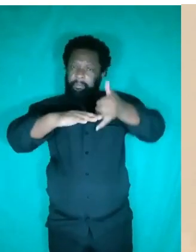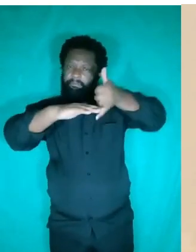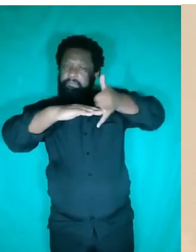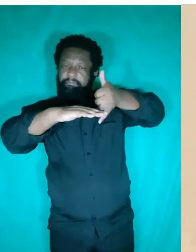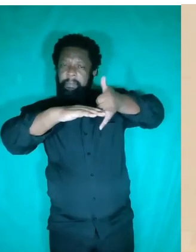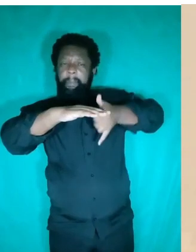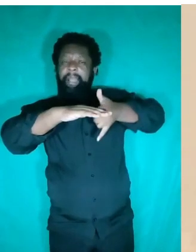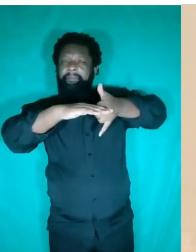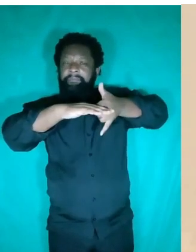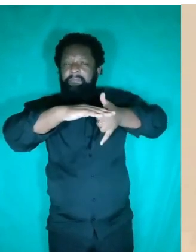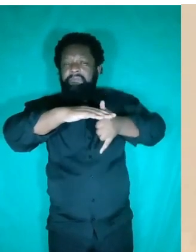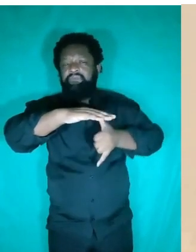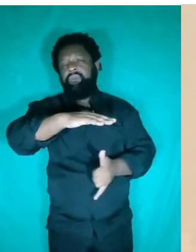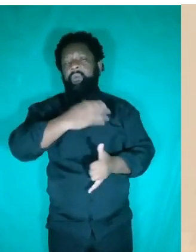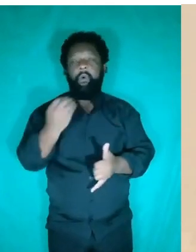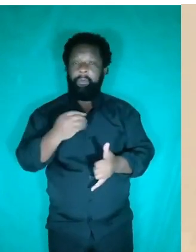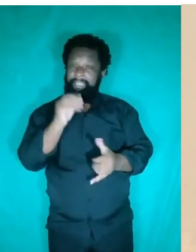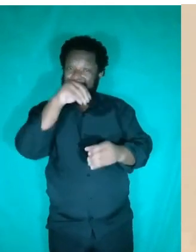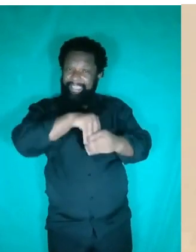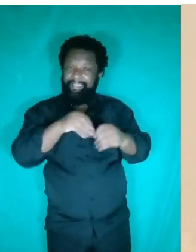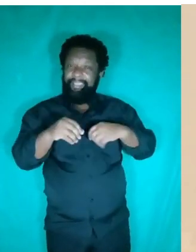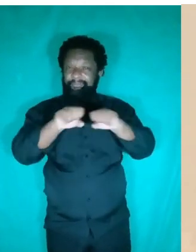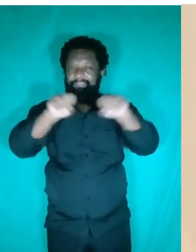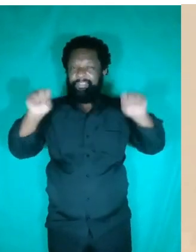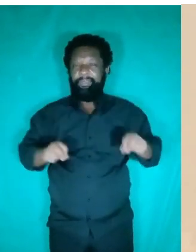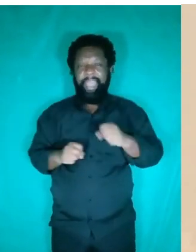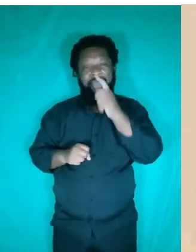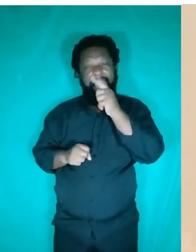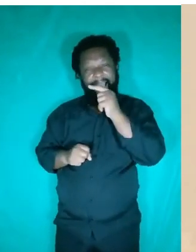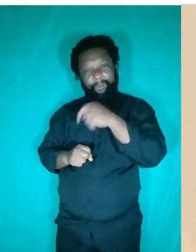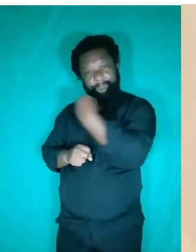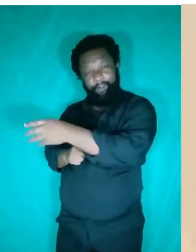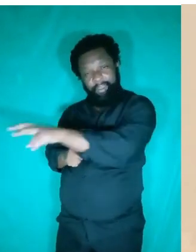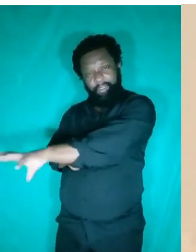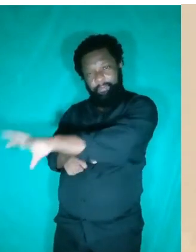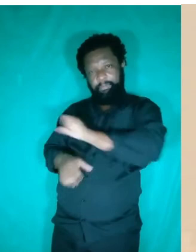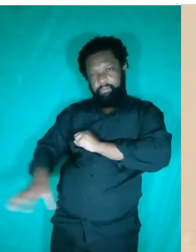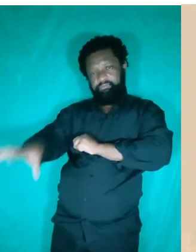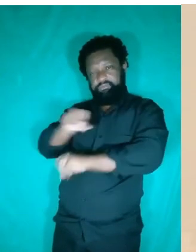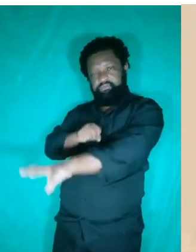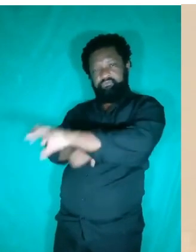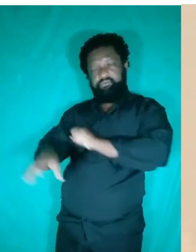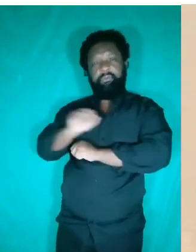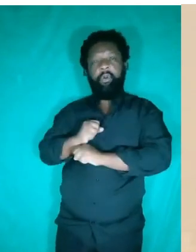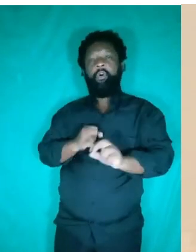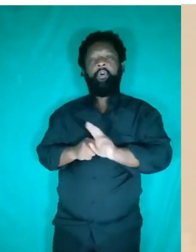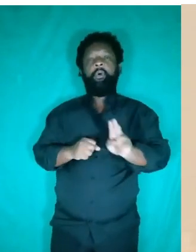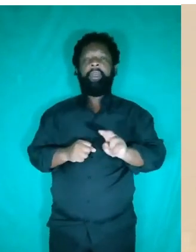o empuxo, o que ocorre? Ele tem um sistema no qual ele absorve a água externa. É a água chamada água de lastro.